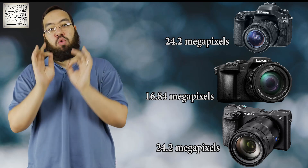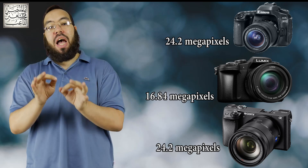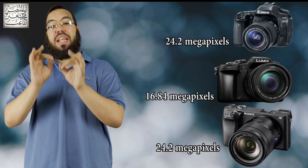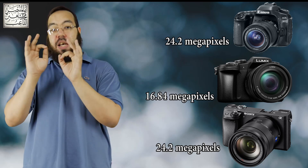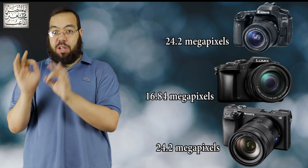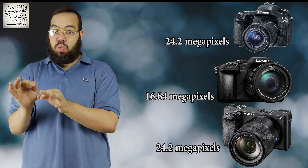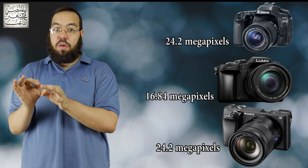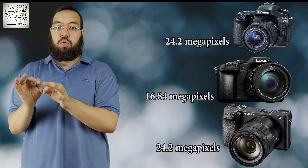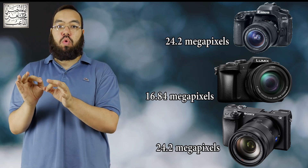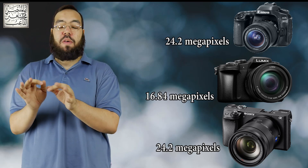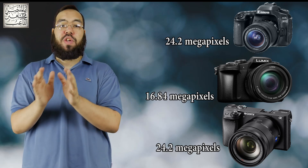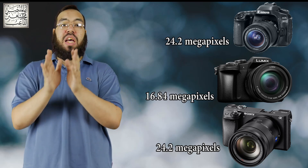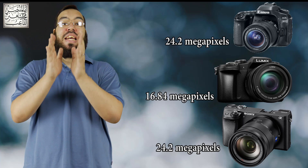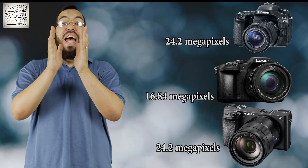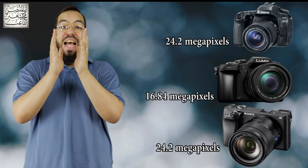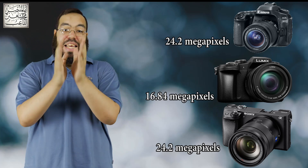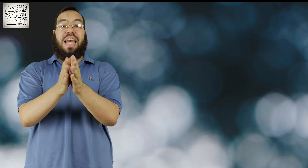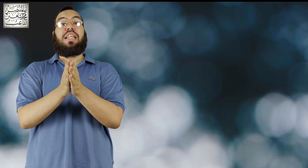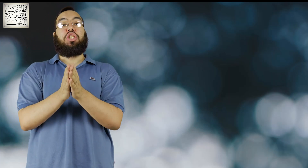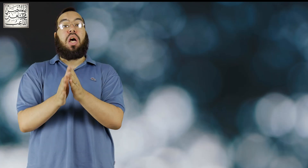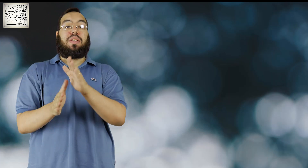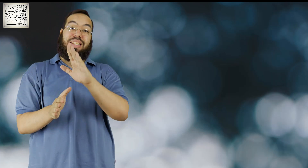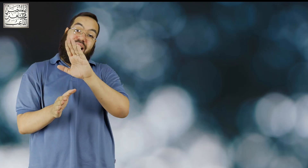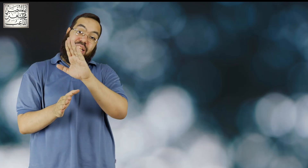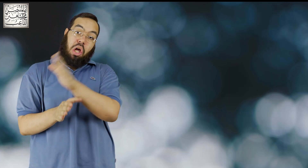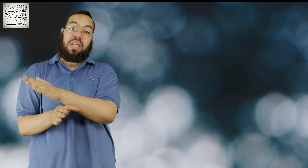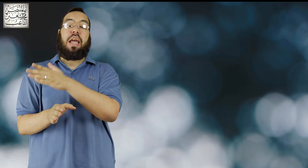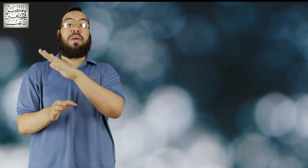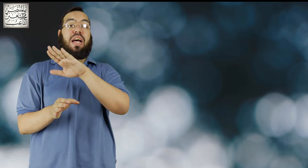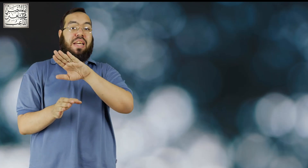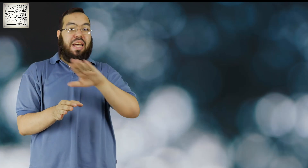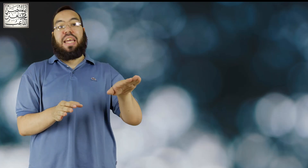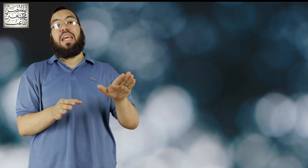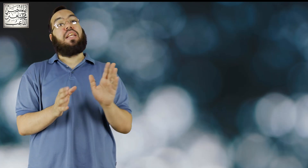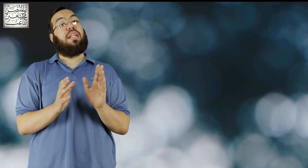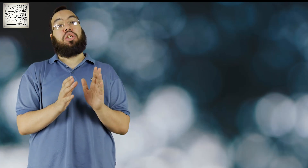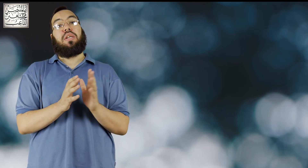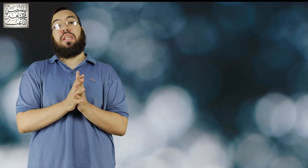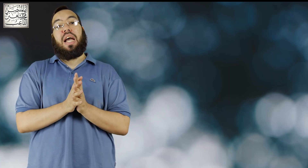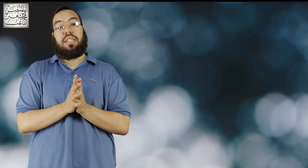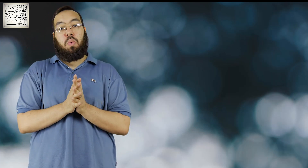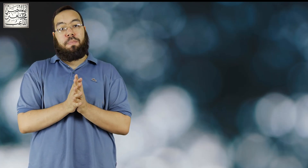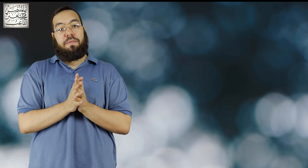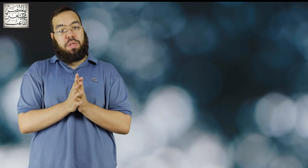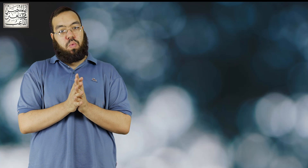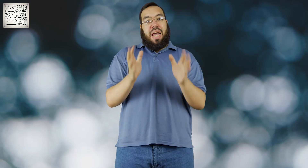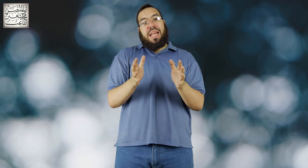متعلقة بتصوير الفوتوغرافيا هتخلي الشخص يختار كاميرا غير الشخص اللي هيصور بالفيديو انا